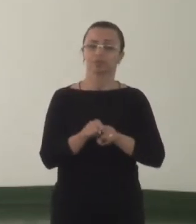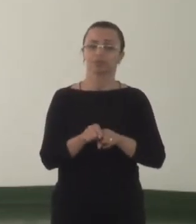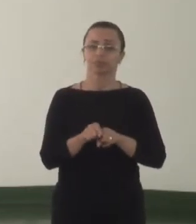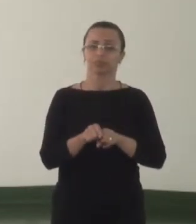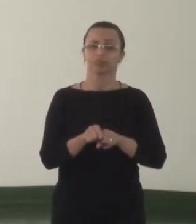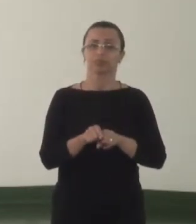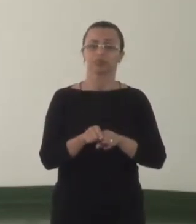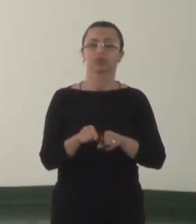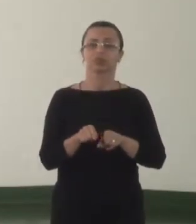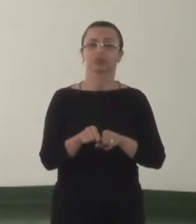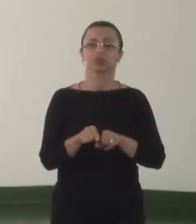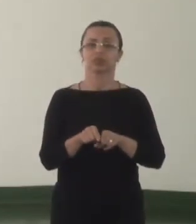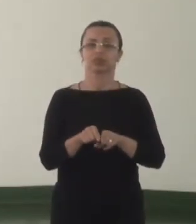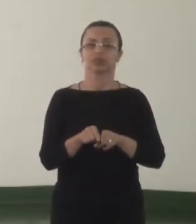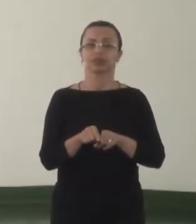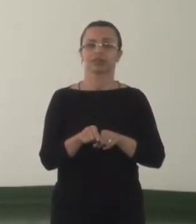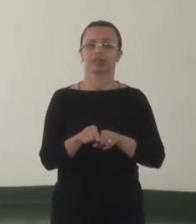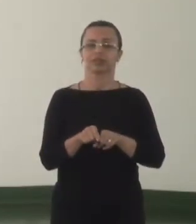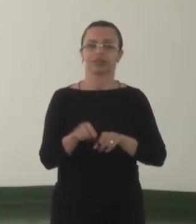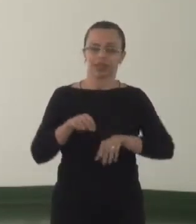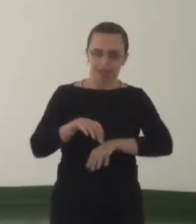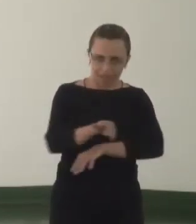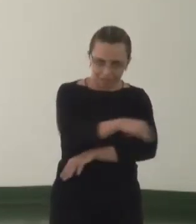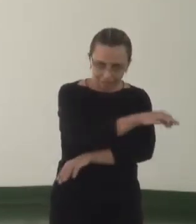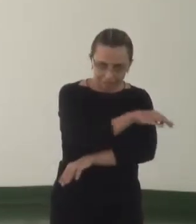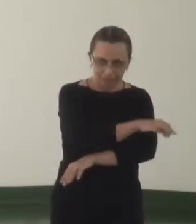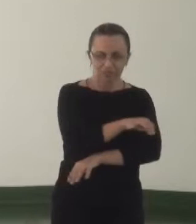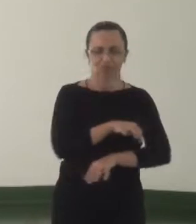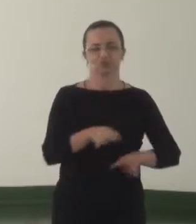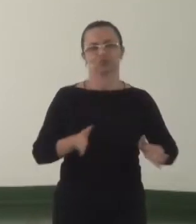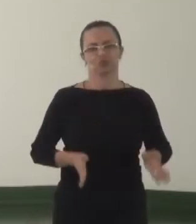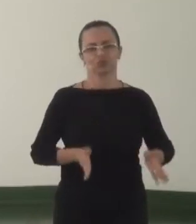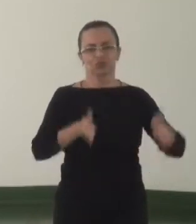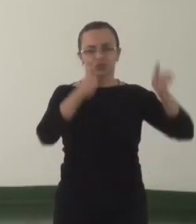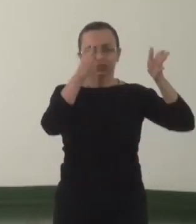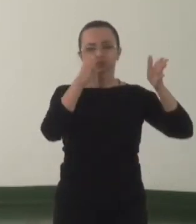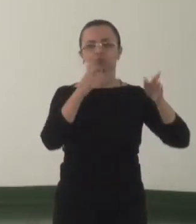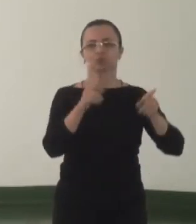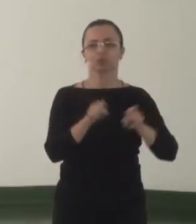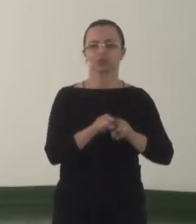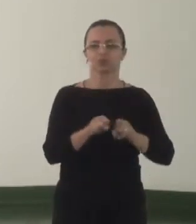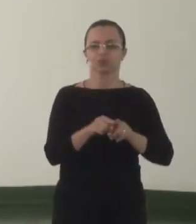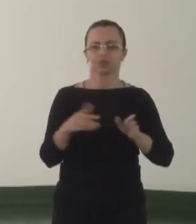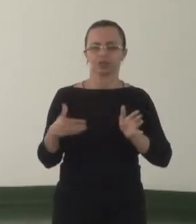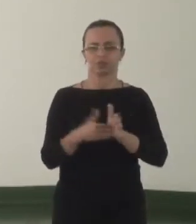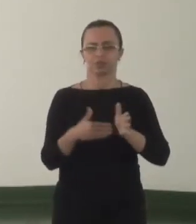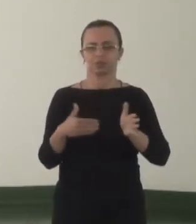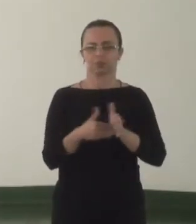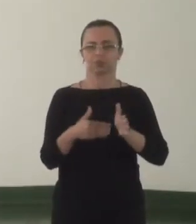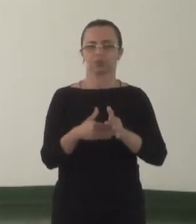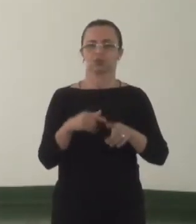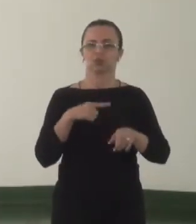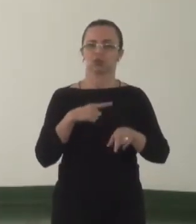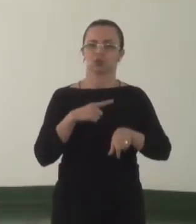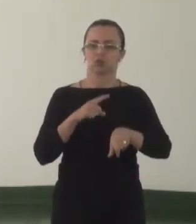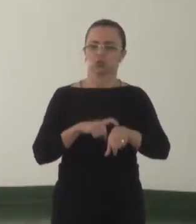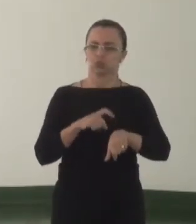arquitônico dos seus edifícios para romper as barreiras e o tempo,